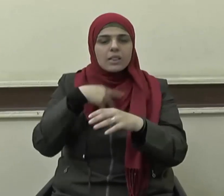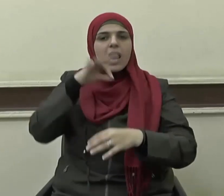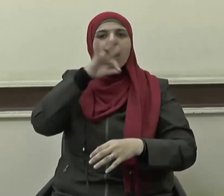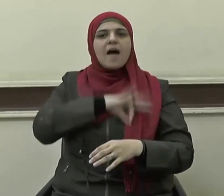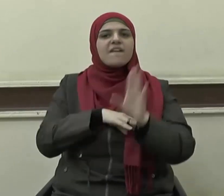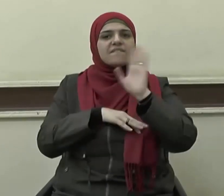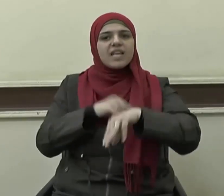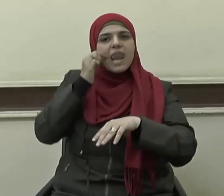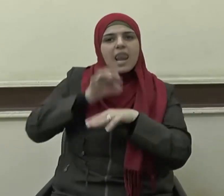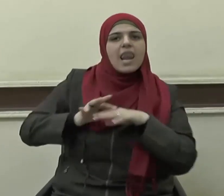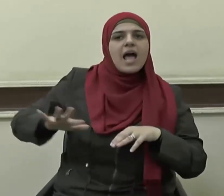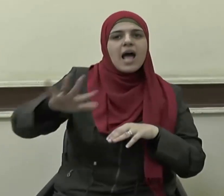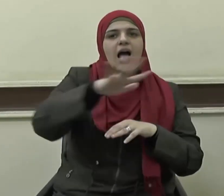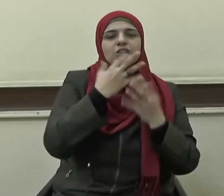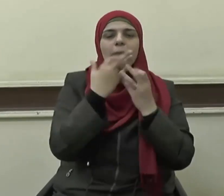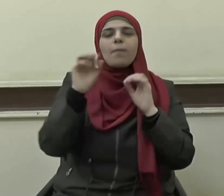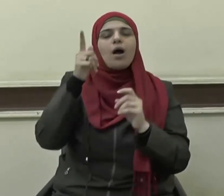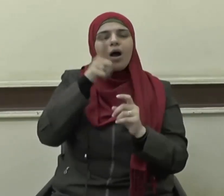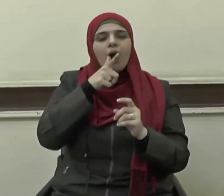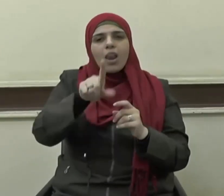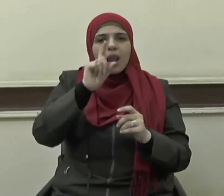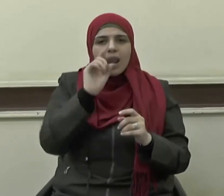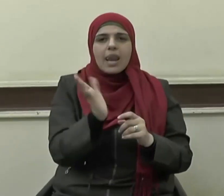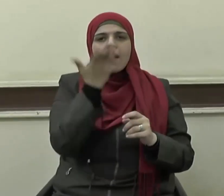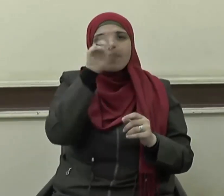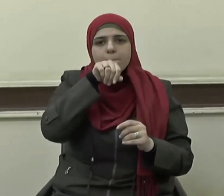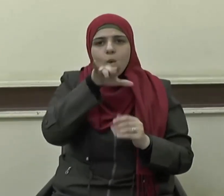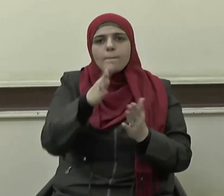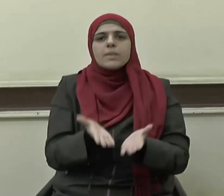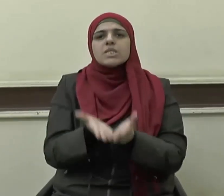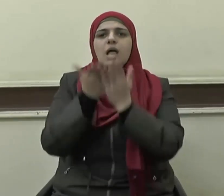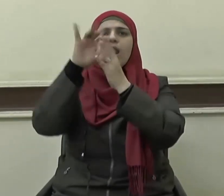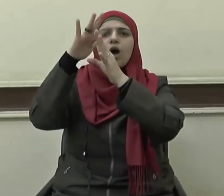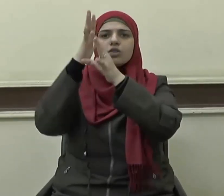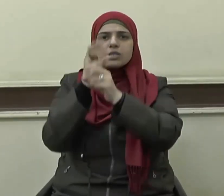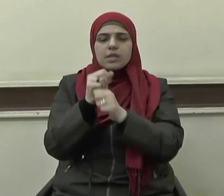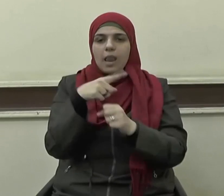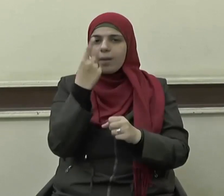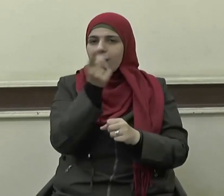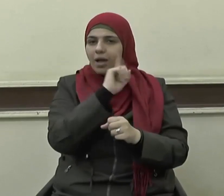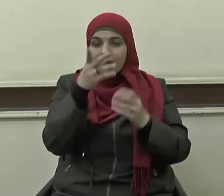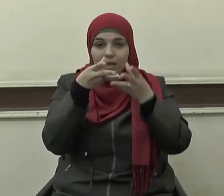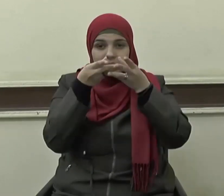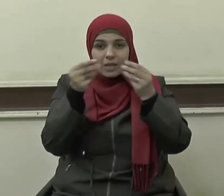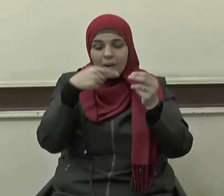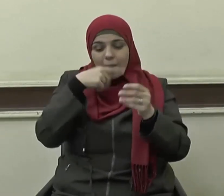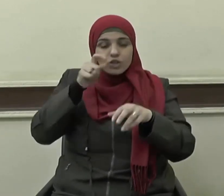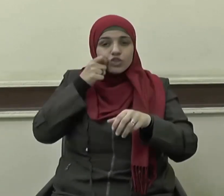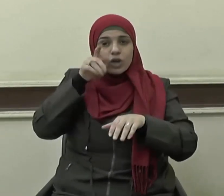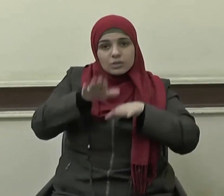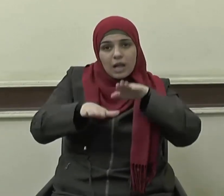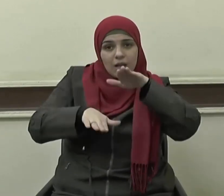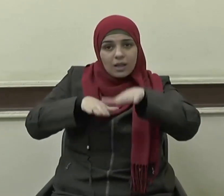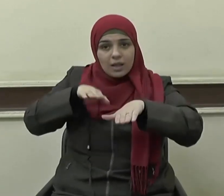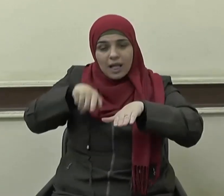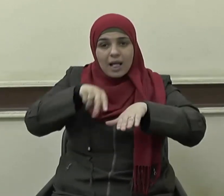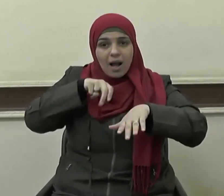جميعا فقال صلى الله عليه وسلم لن تزول قدم عبد يوم القيامة حتى